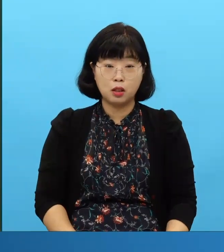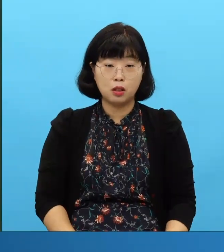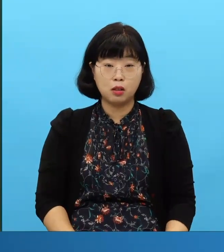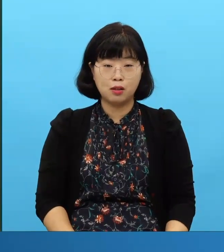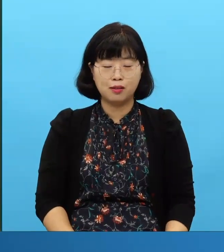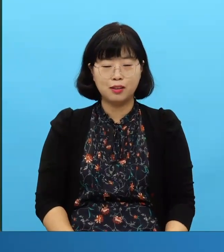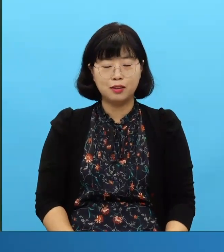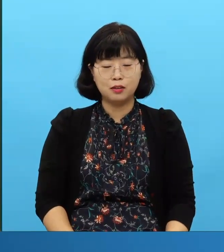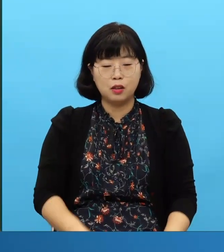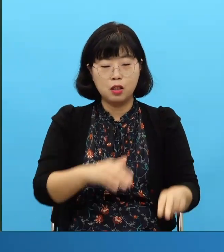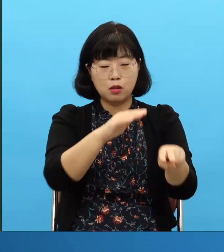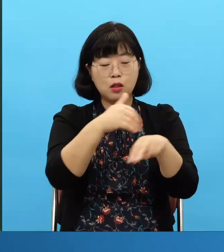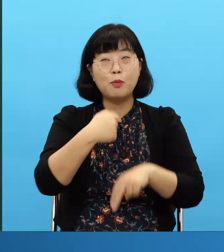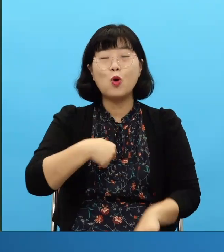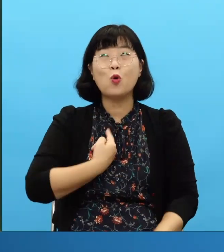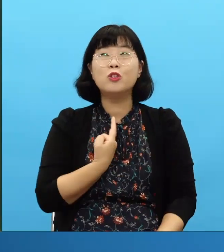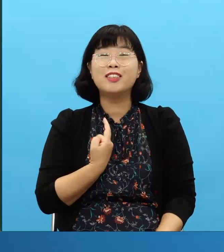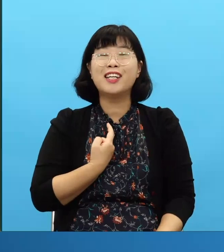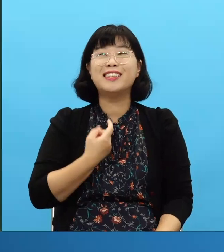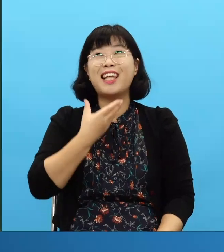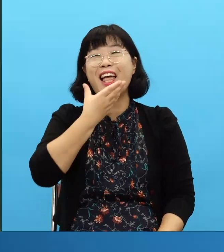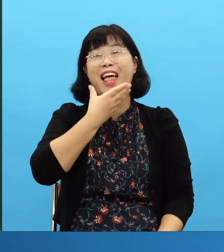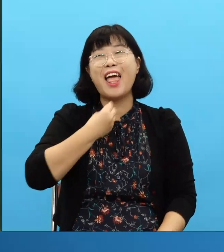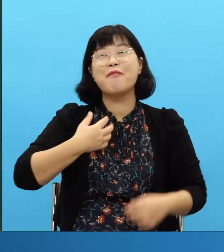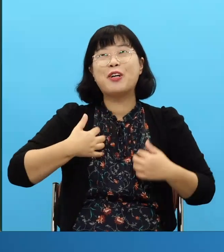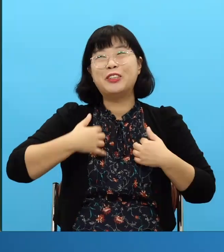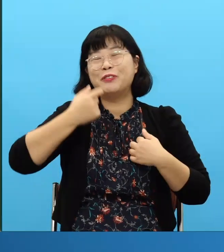Un día tomaron las obras que Israel por completo fue transformado En